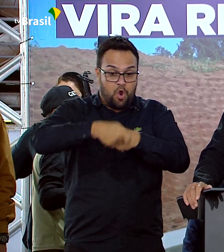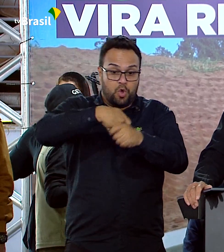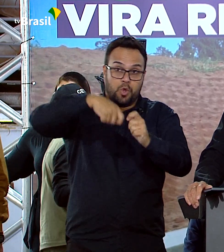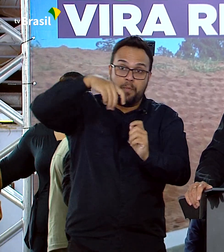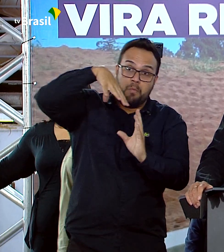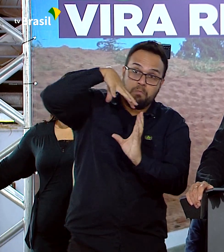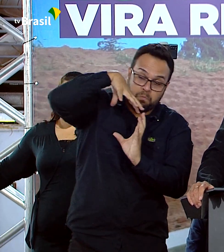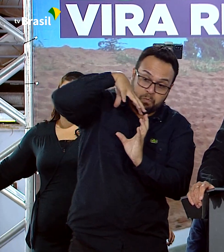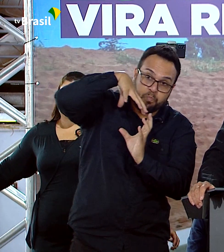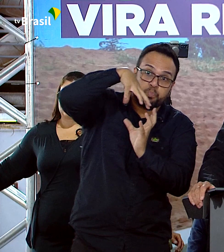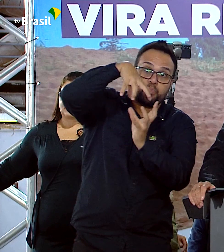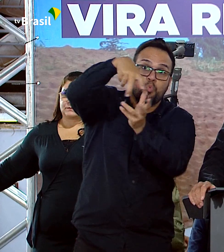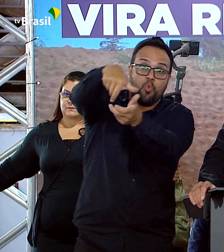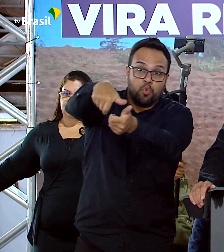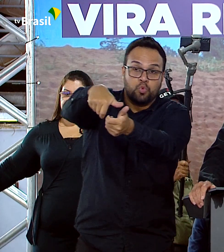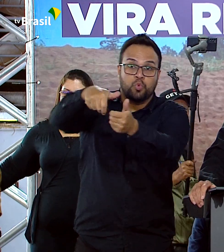todo,